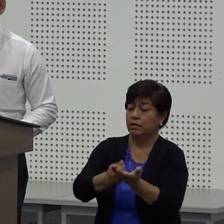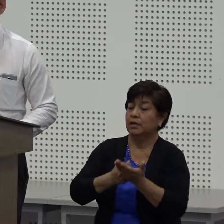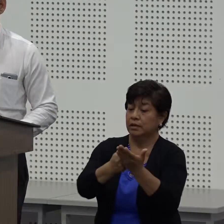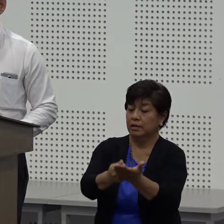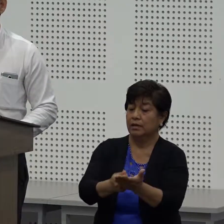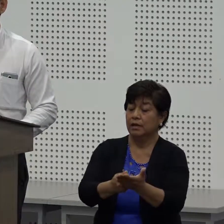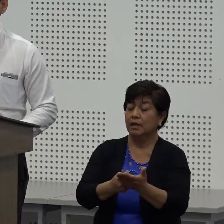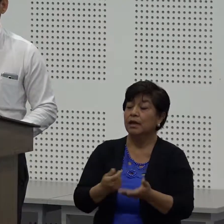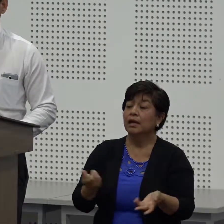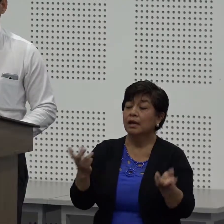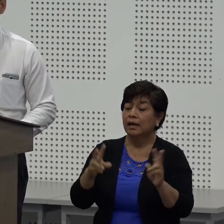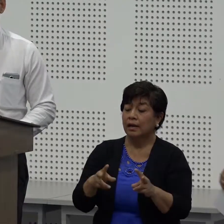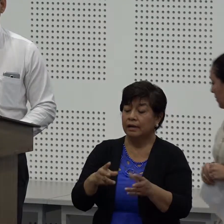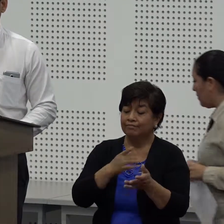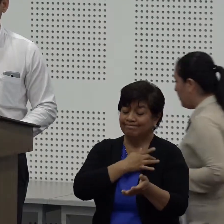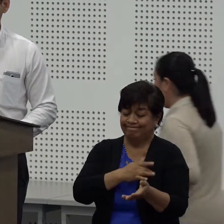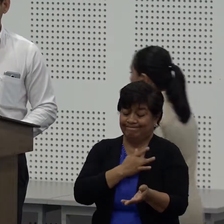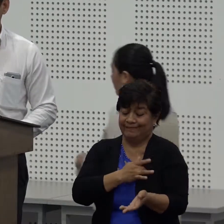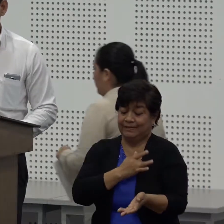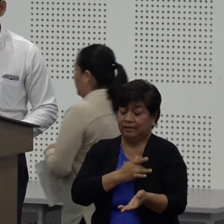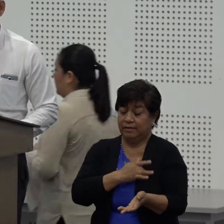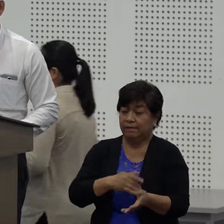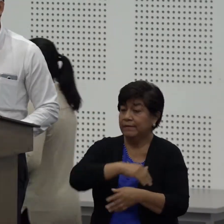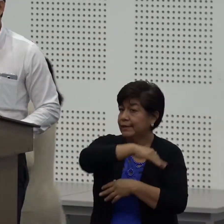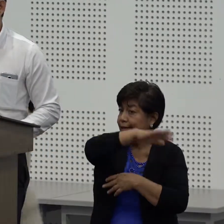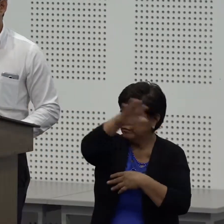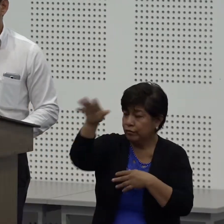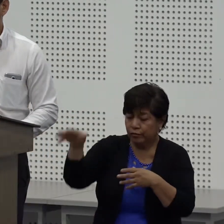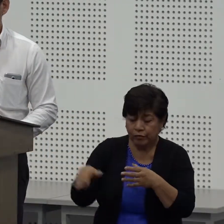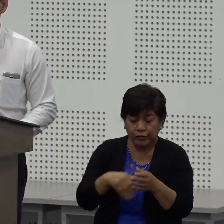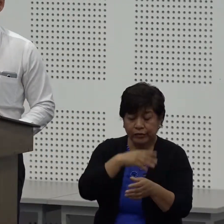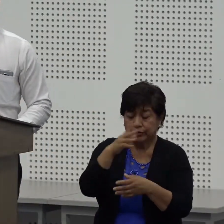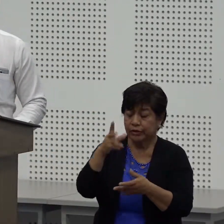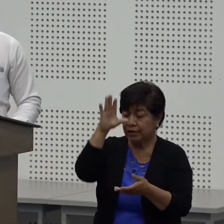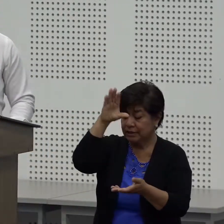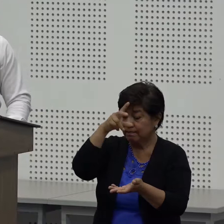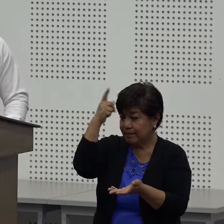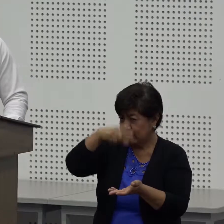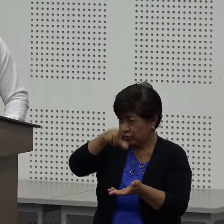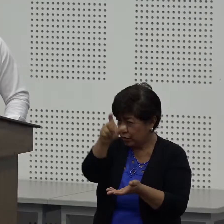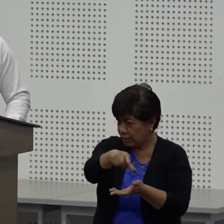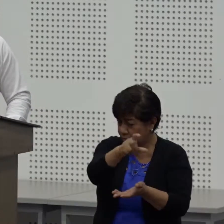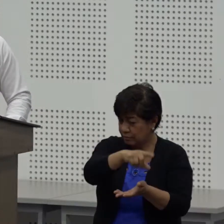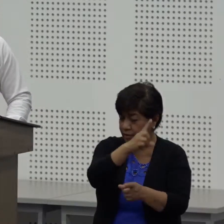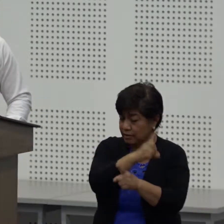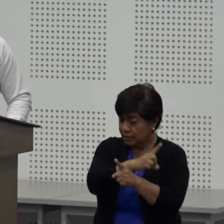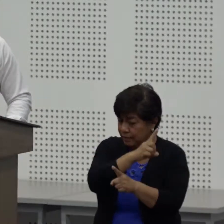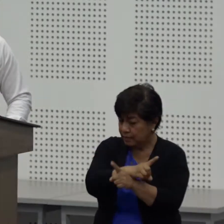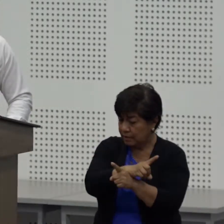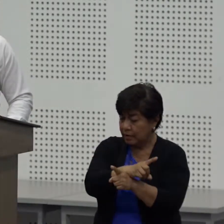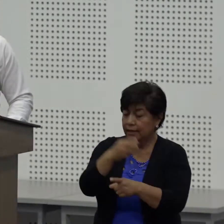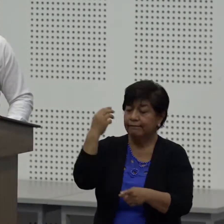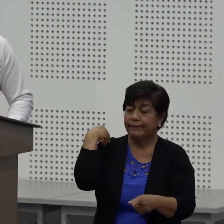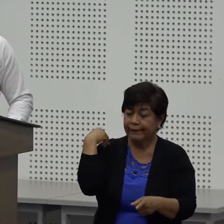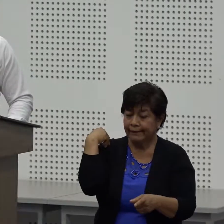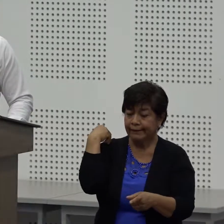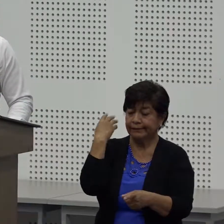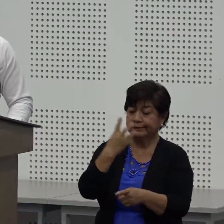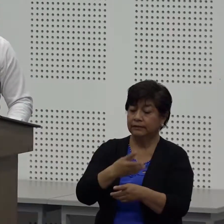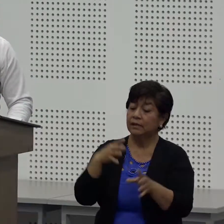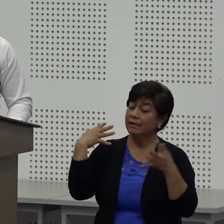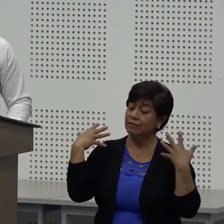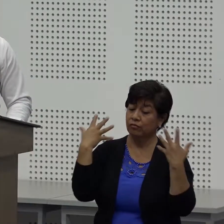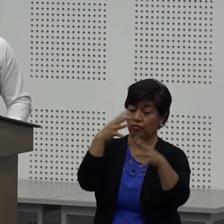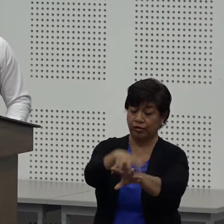garantías en cuanto a accesibilidad para que todas, absolutamente todas las personas con discapacidad tengan el derecho de ser